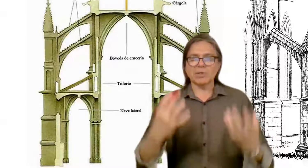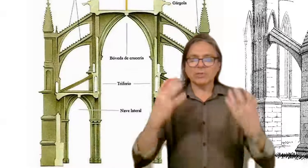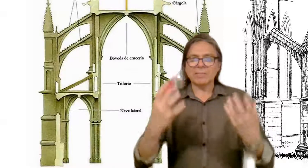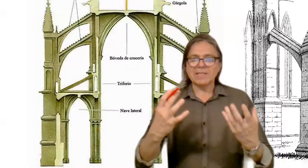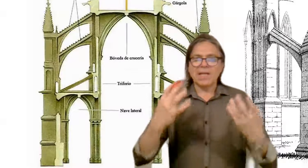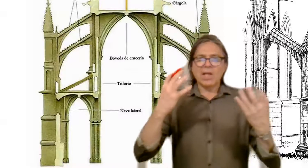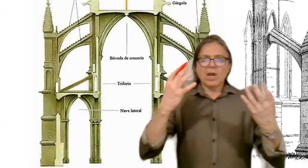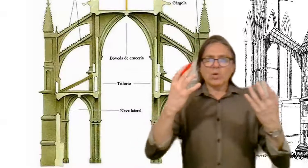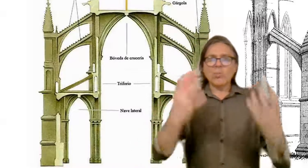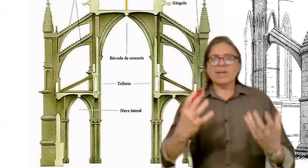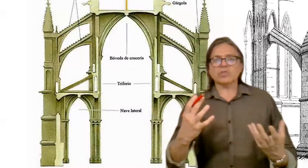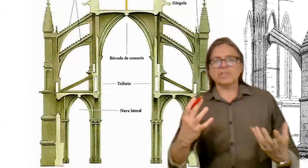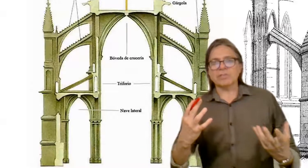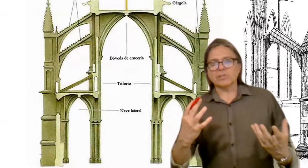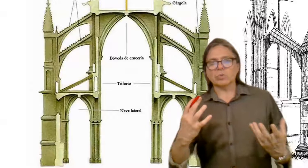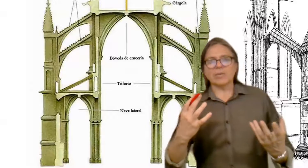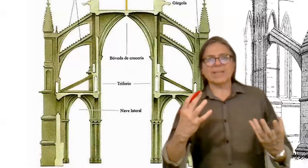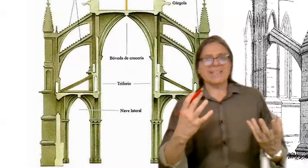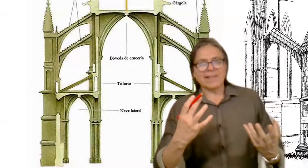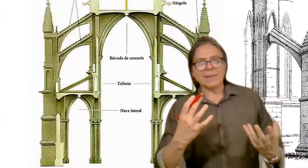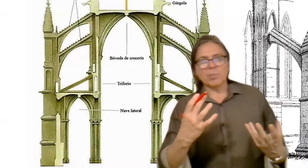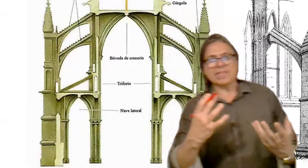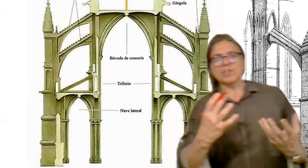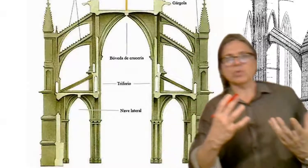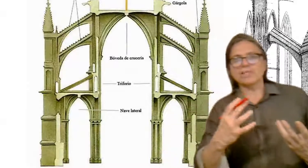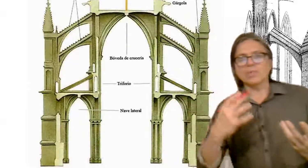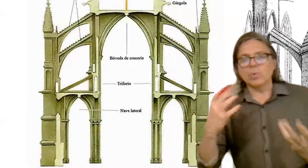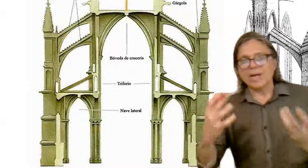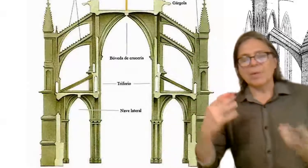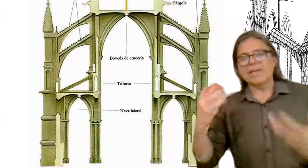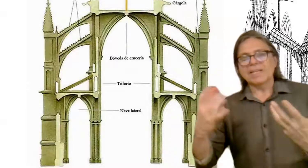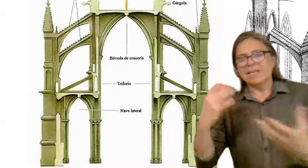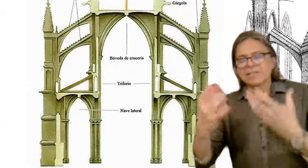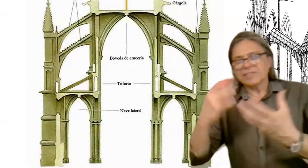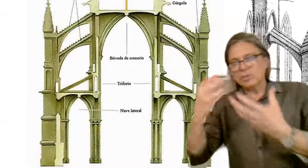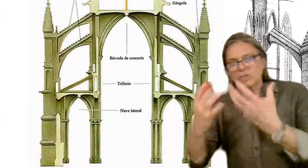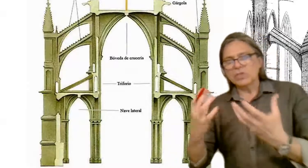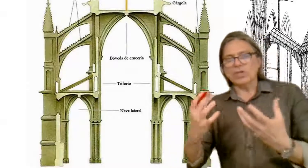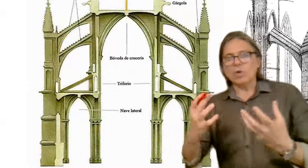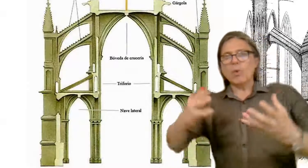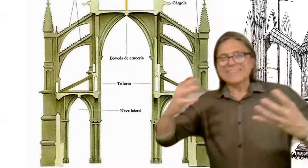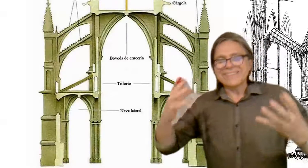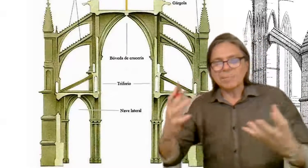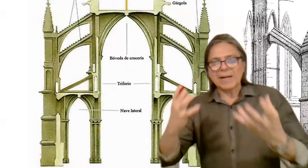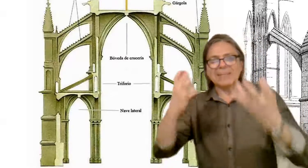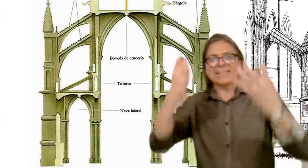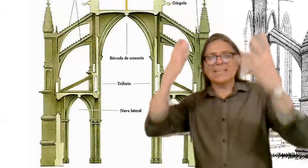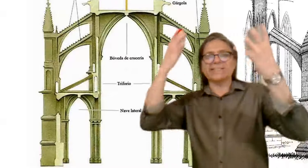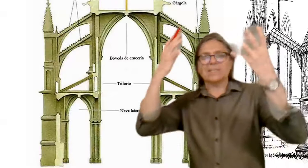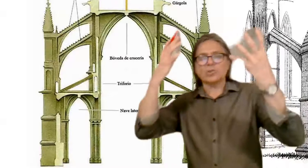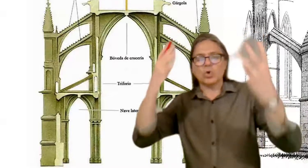pero también cómo eran los sistemas estructurales de cada momento, qué se buscaba en esas situaciones, cómo hacer para materializar estos